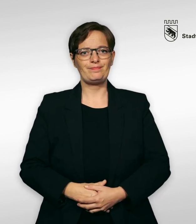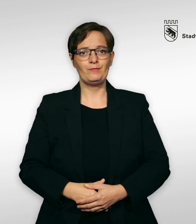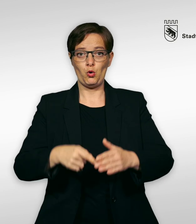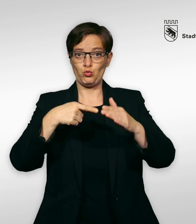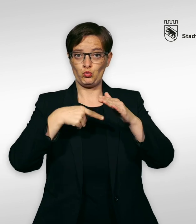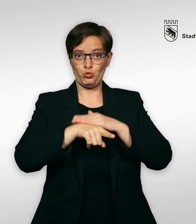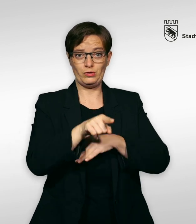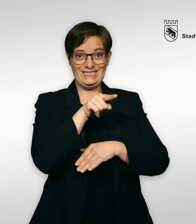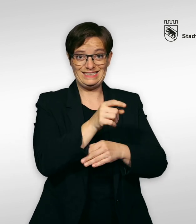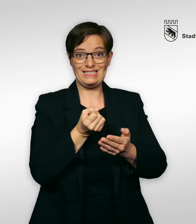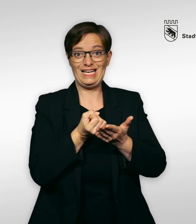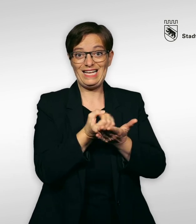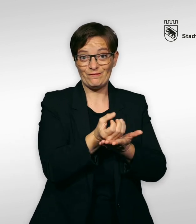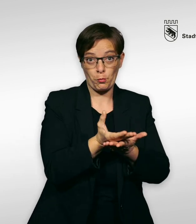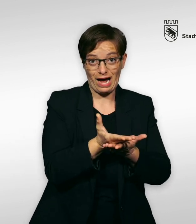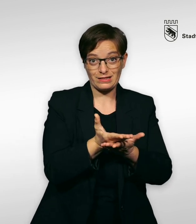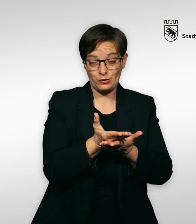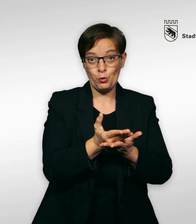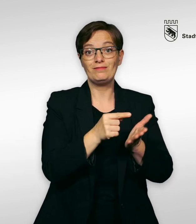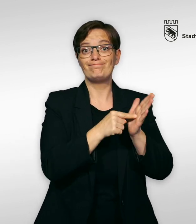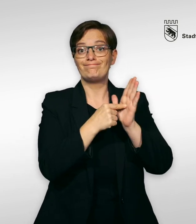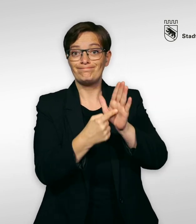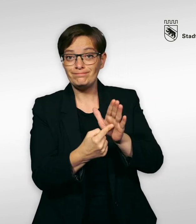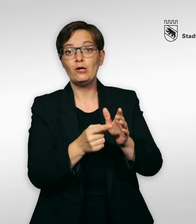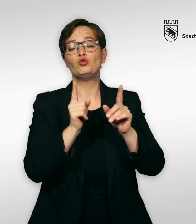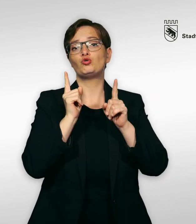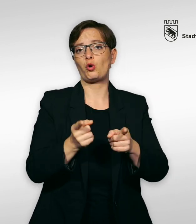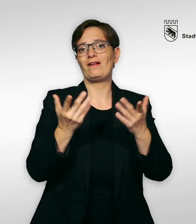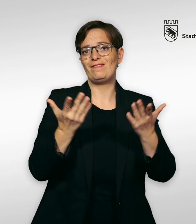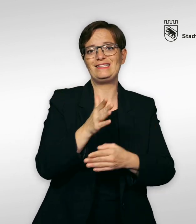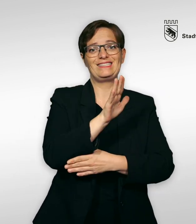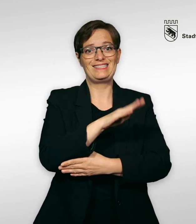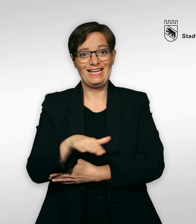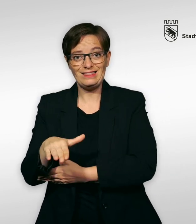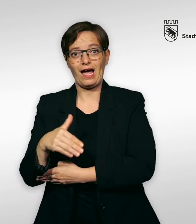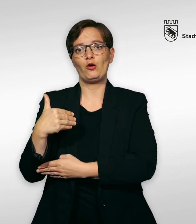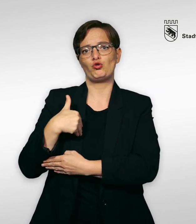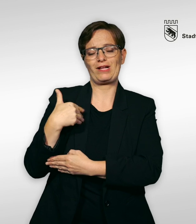Durch diese Informationen soll die Teilhabe von Kindern und Jugendlichen mit Behinderungen verbessert werden.